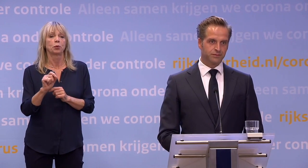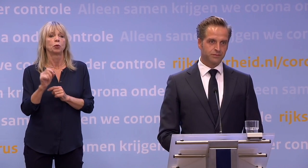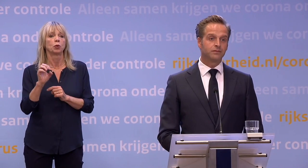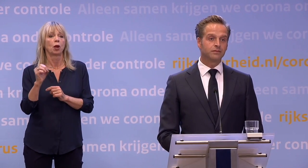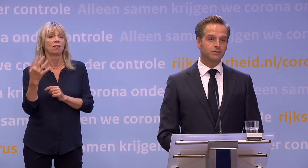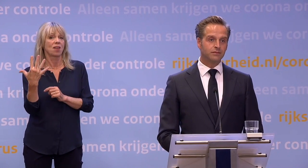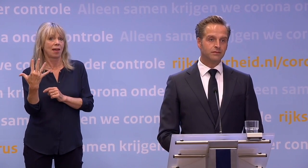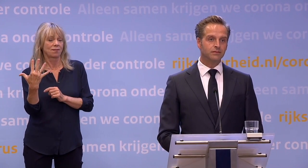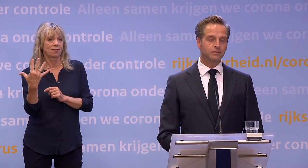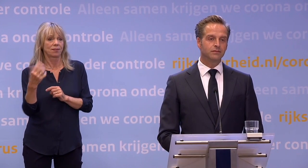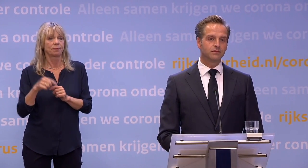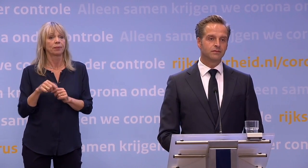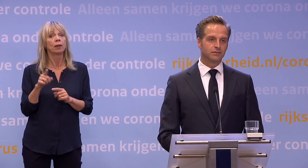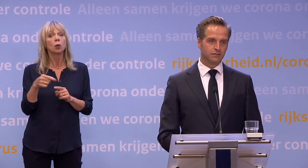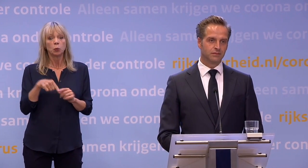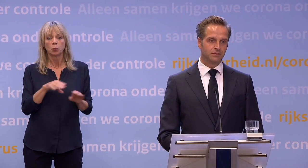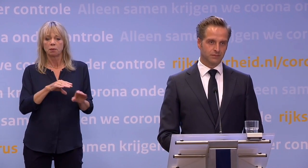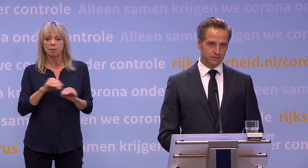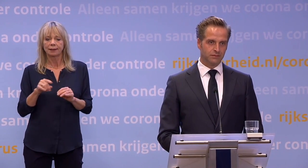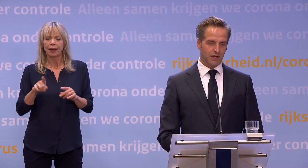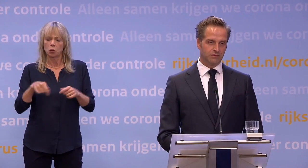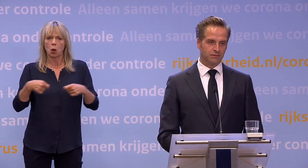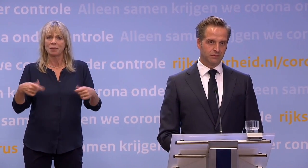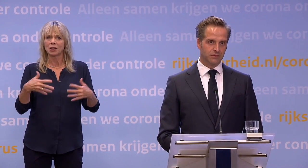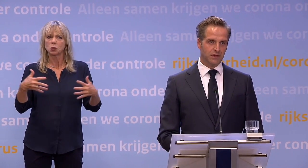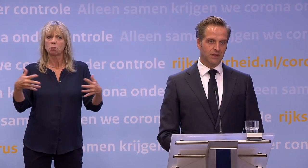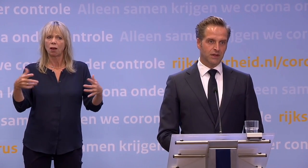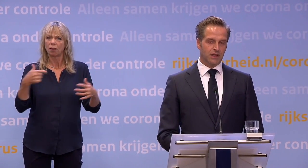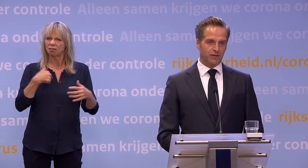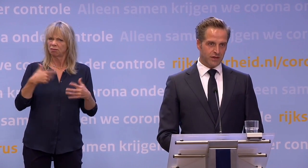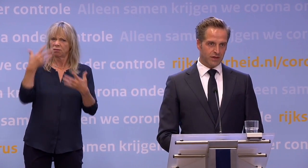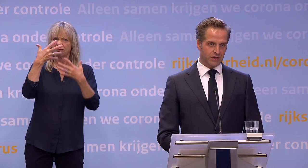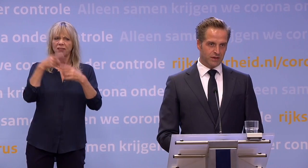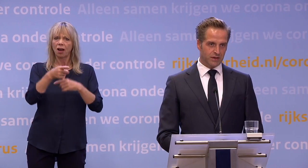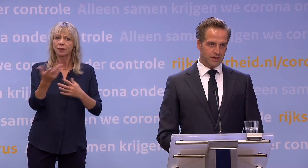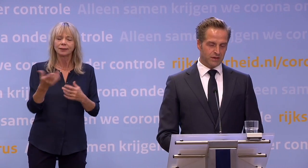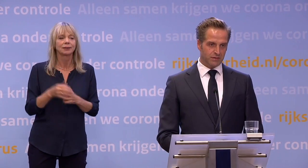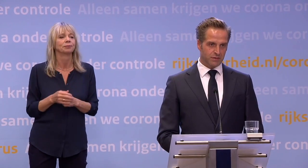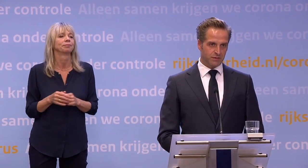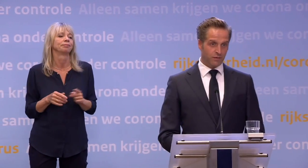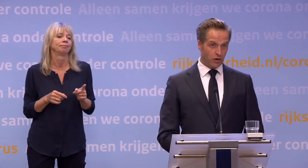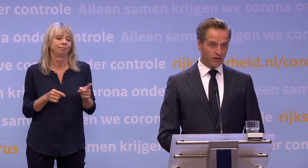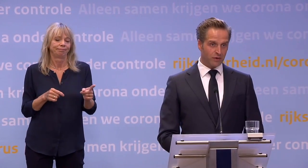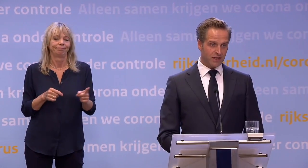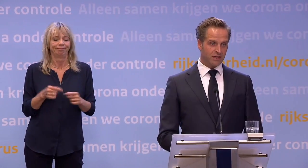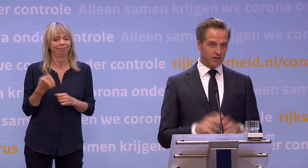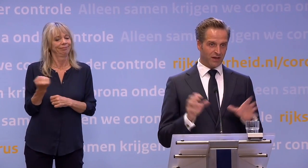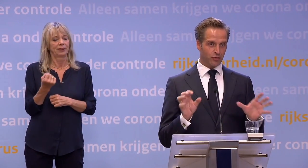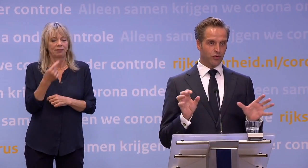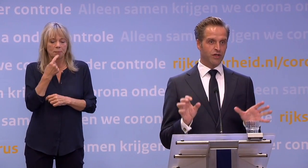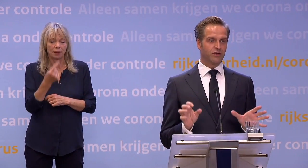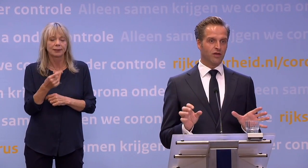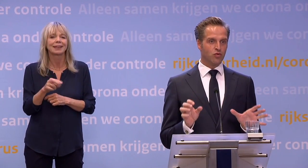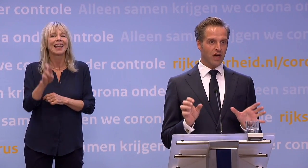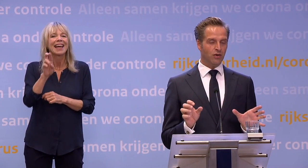Dan worden die maatregelen nog meer versoepeld. Kunt u uitleggen wat de verband er tussen is? Ja. Wat we ook altijd hebben gezegd, is dat je